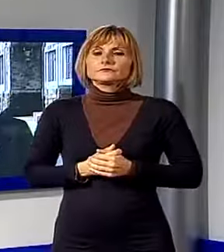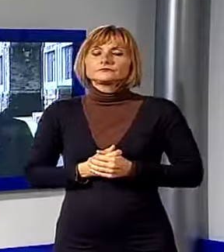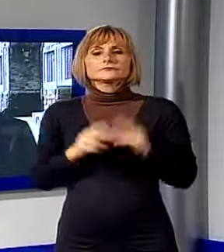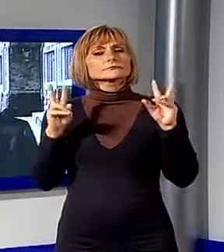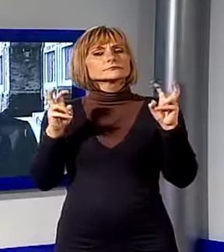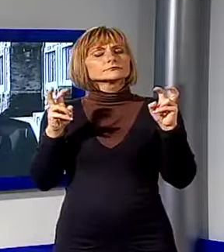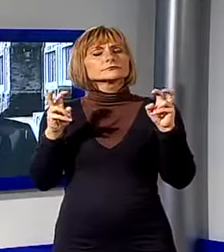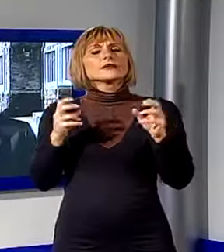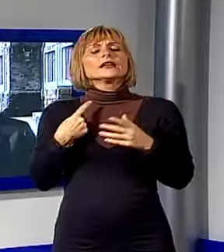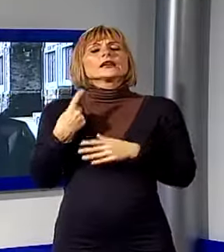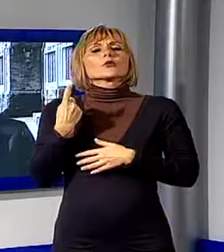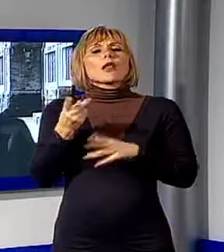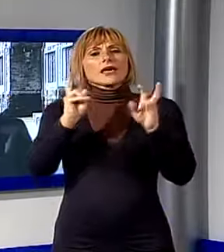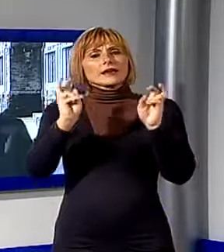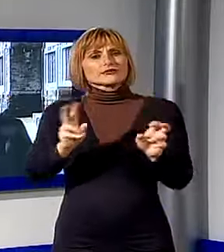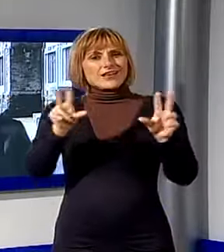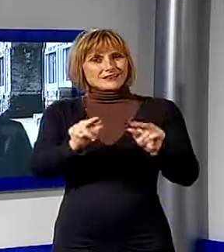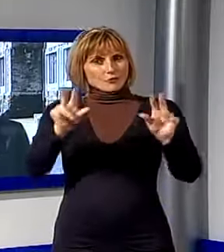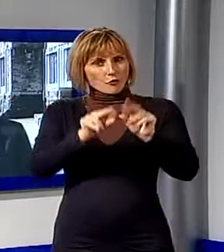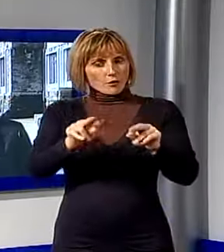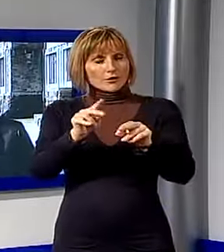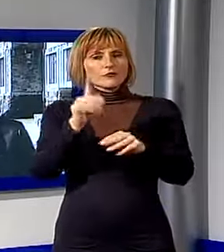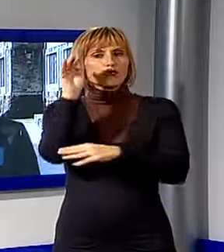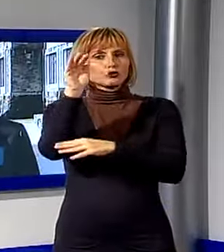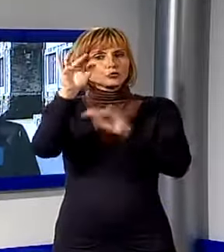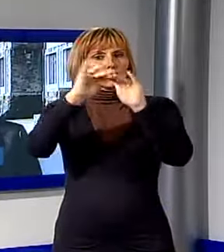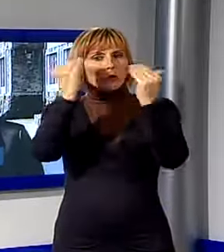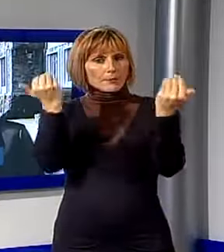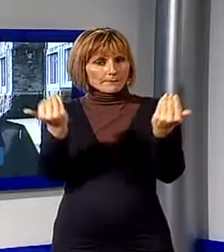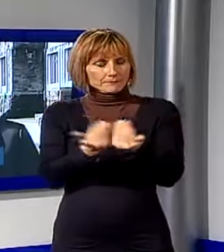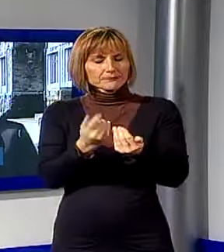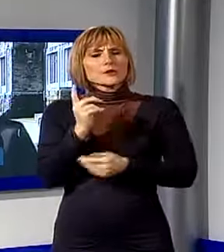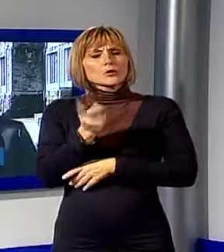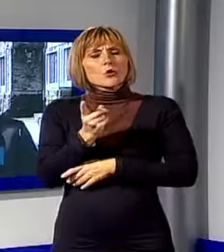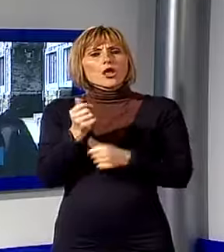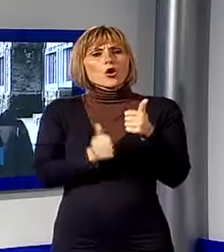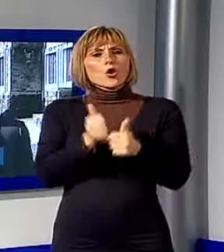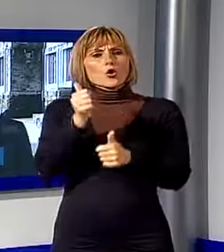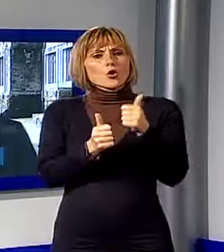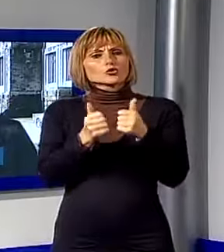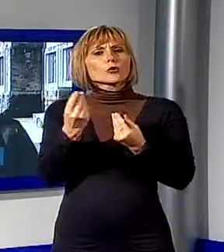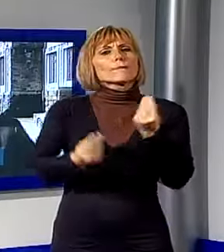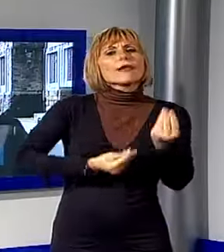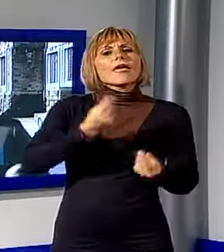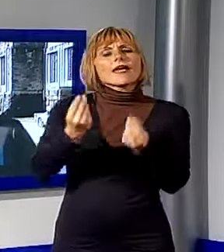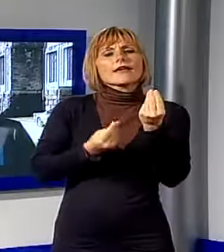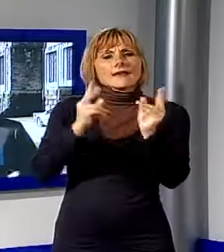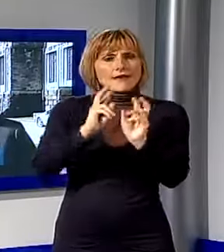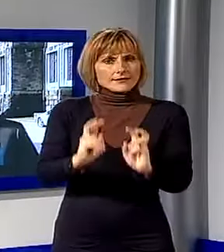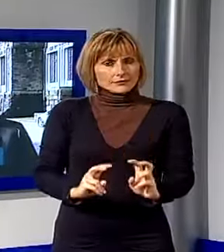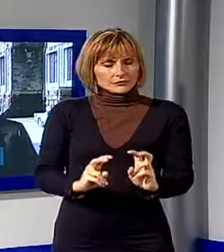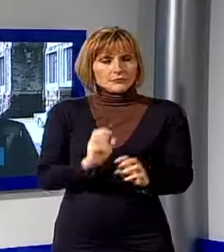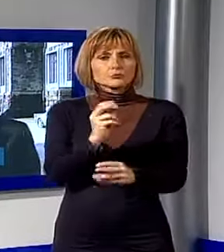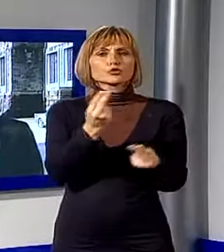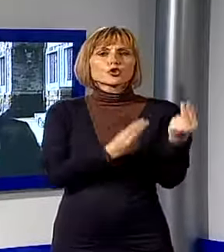sostenibile, quindi il futuro del nostro pianeta e il concorso è quello Play Energy, un progetto